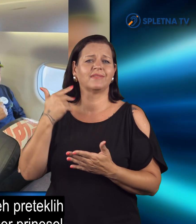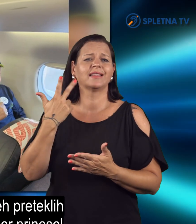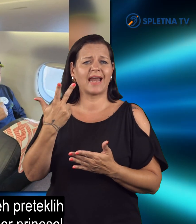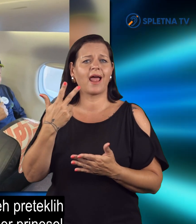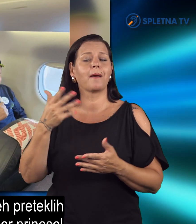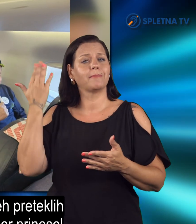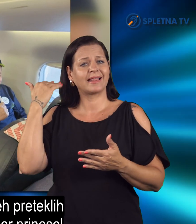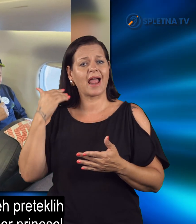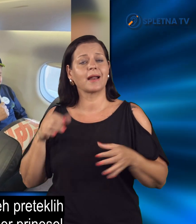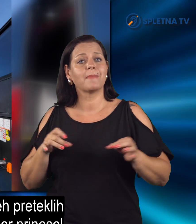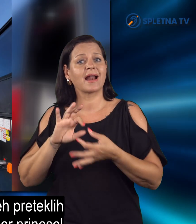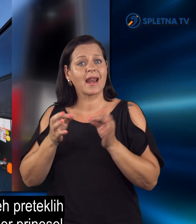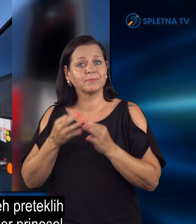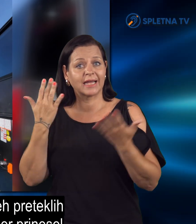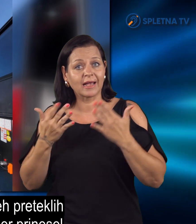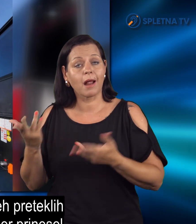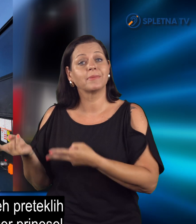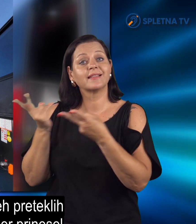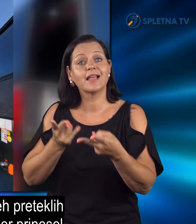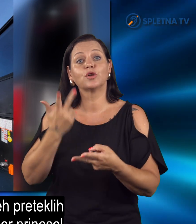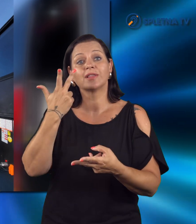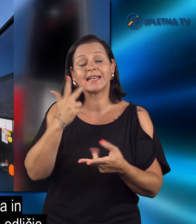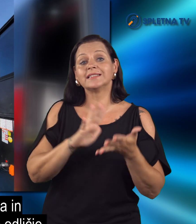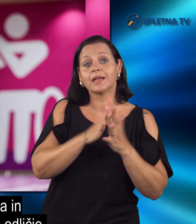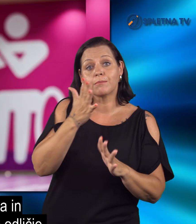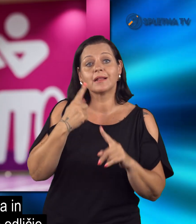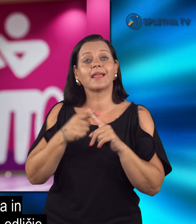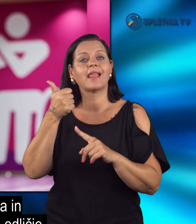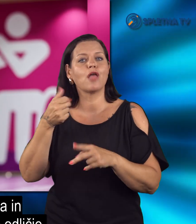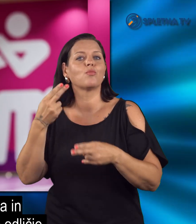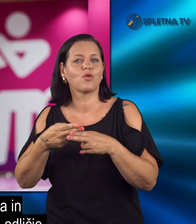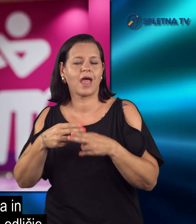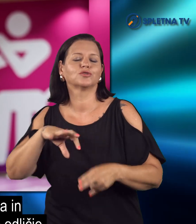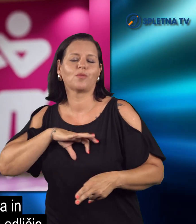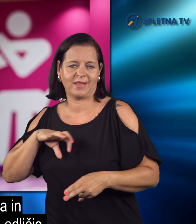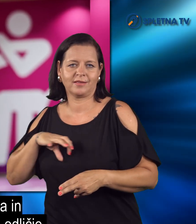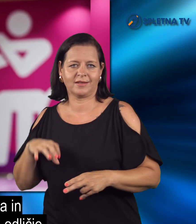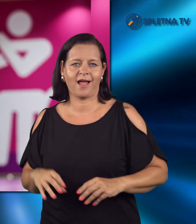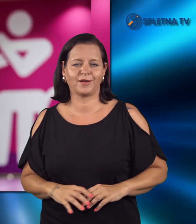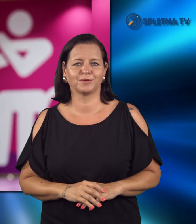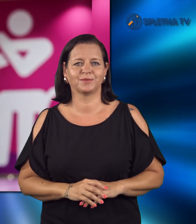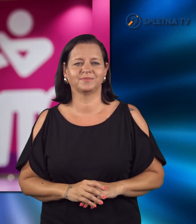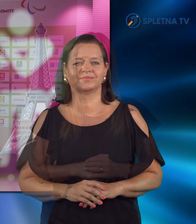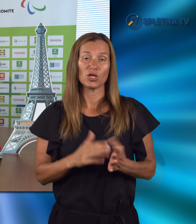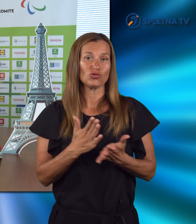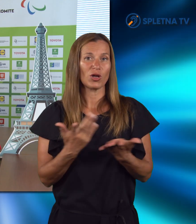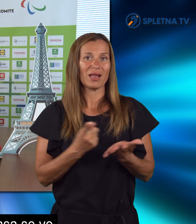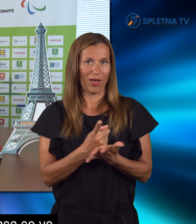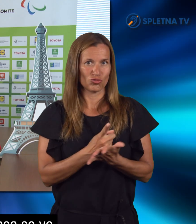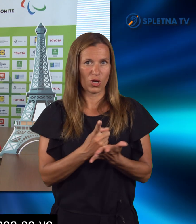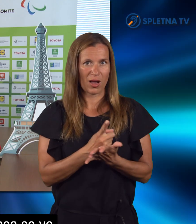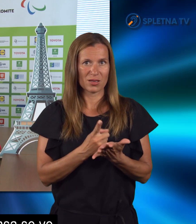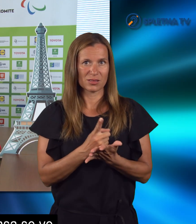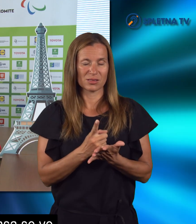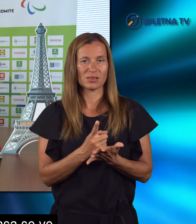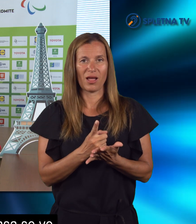ki je z treh preteklih paralimpijskih igr prinesel tri srebrna in eno brona sto odličje. Že kar